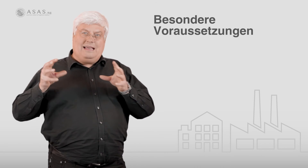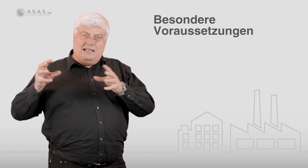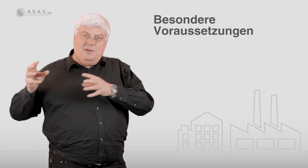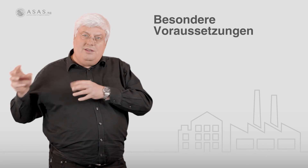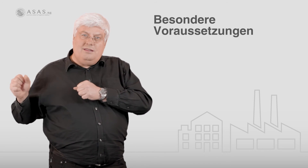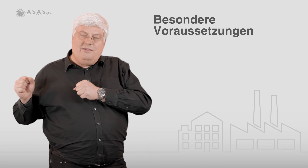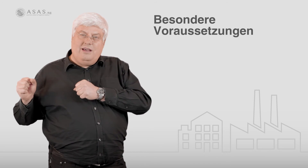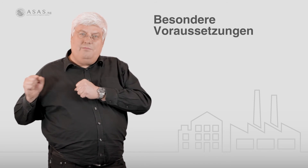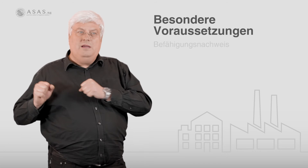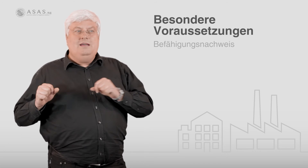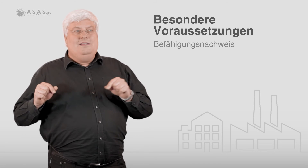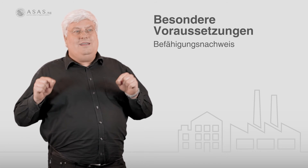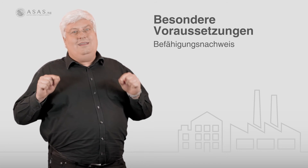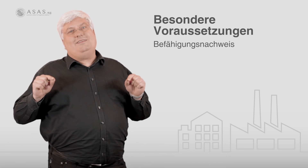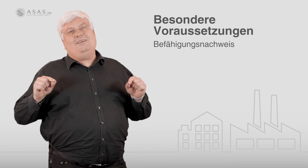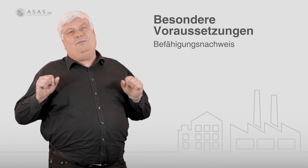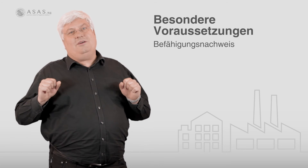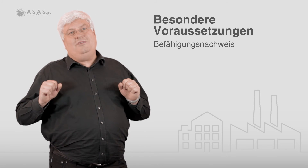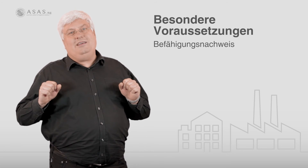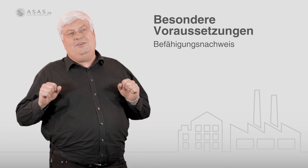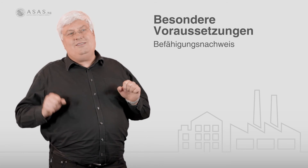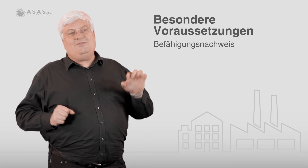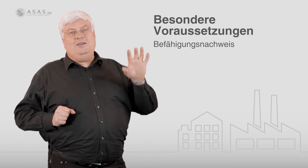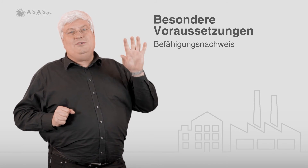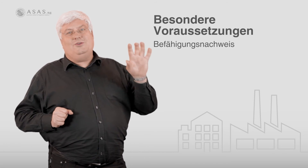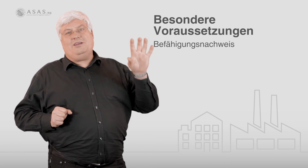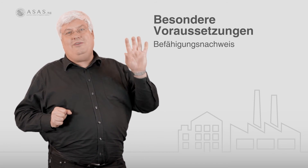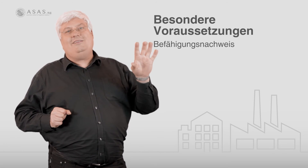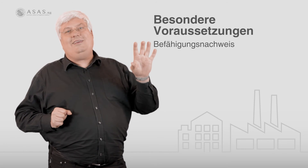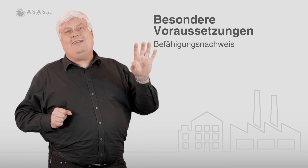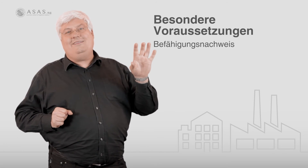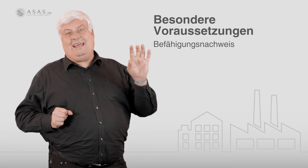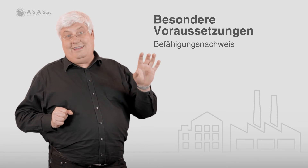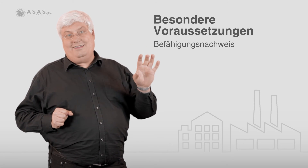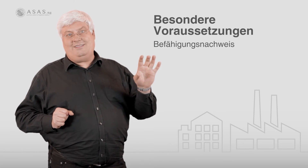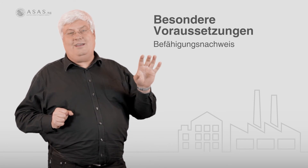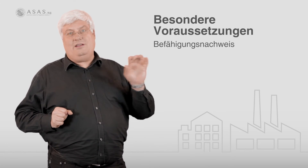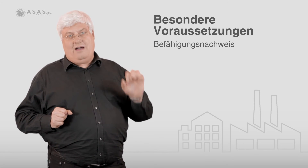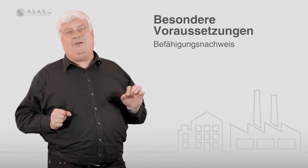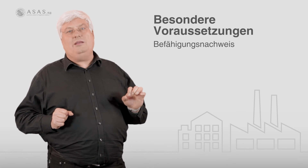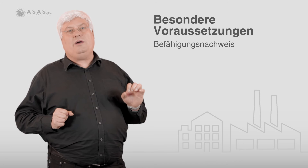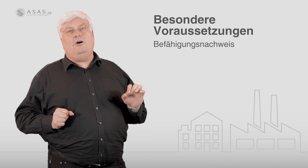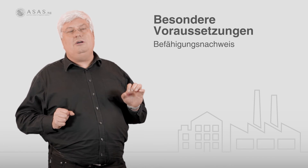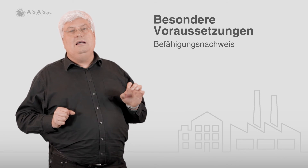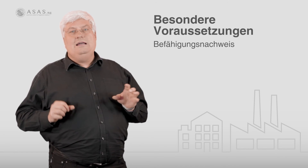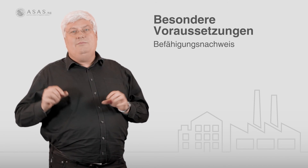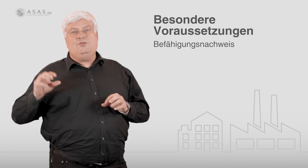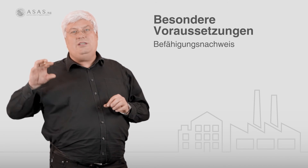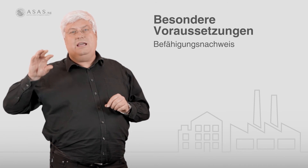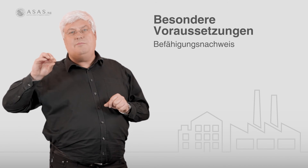reglementierten Gewerben, Sie erinnern sich, habe darauf hingewiesen, dass wir hier besondere Fertigkeiten, Kenntnisse und Erfahrungen brauchen, muss ich eben